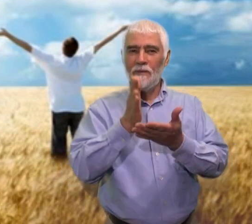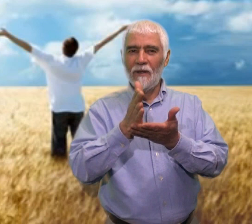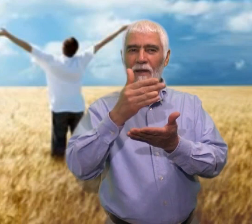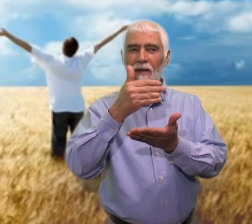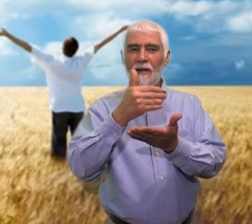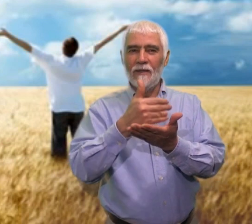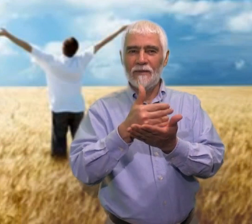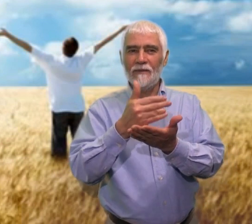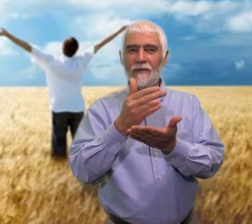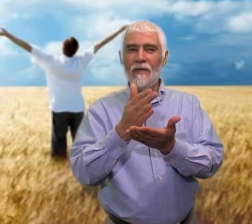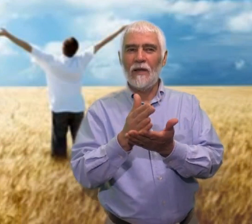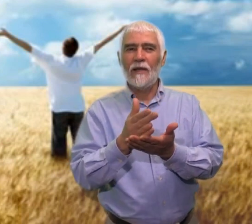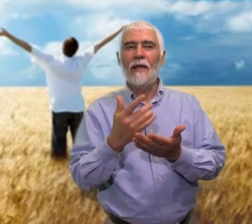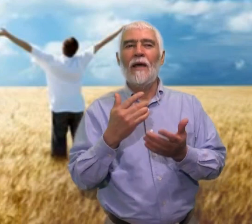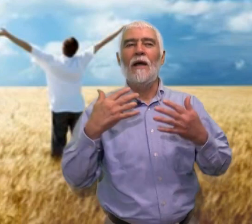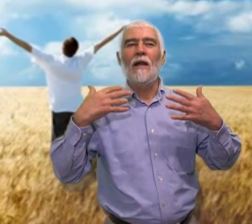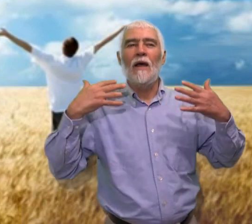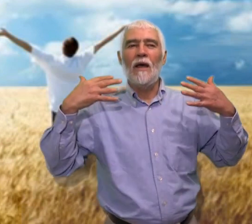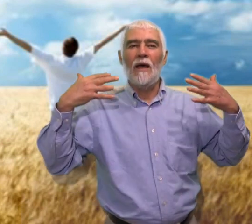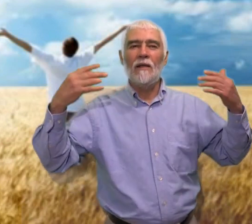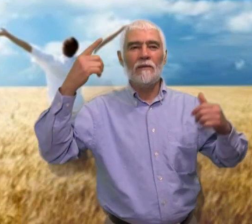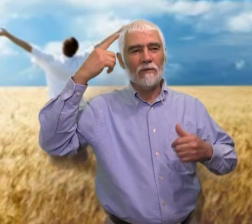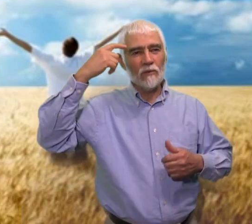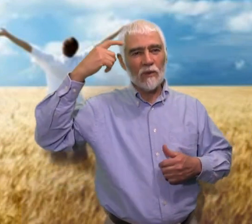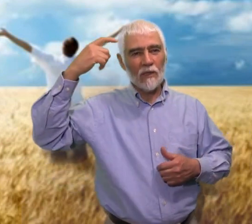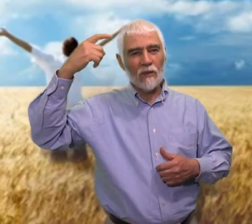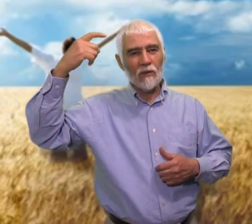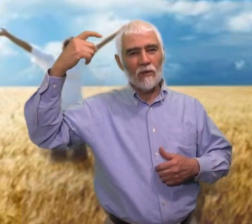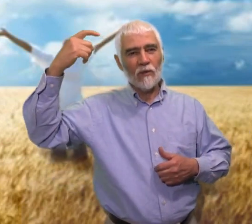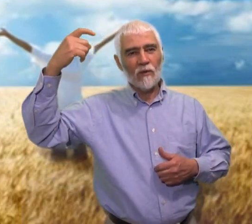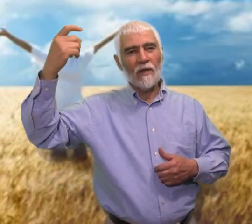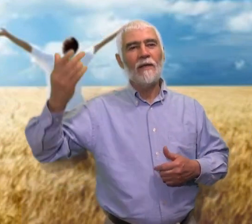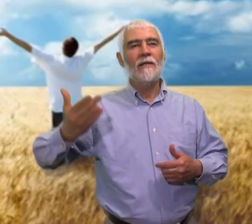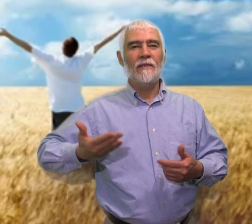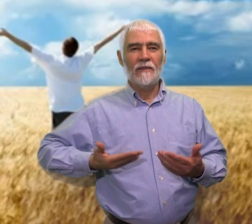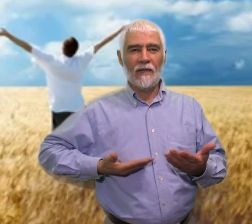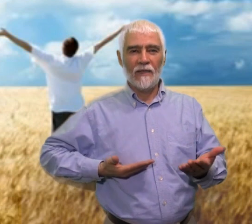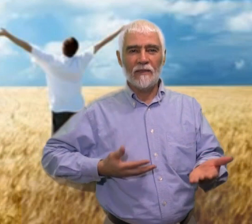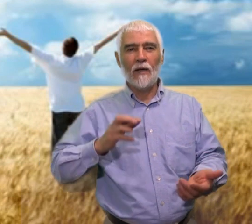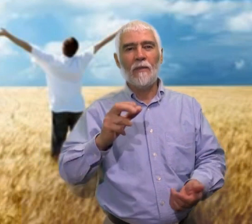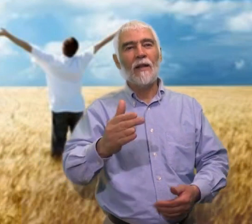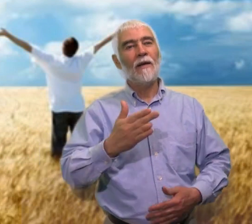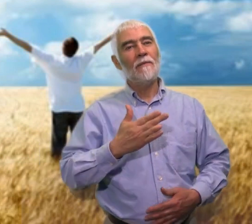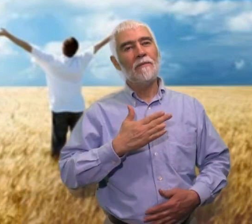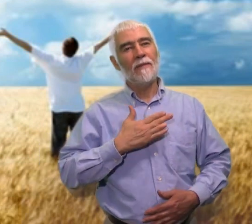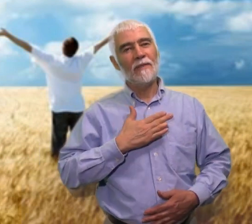grandes sueños tienes para mí,